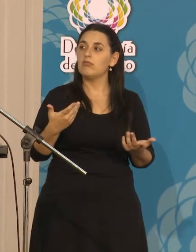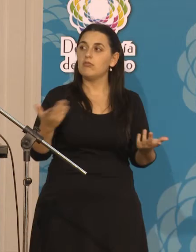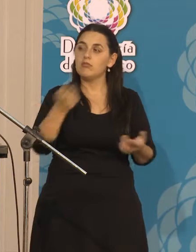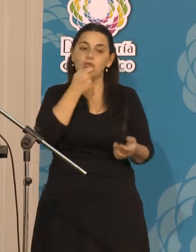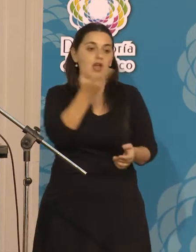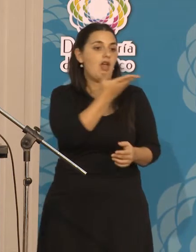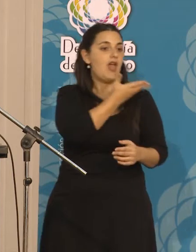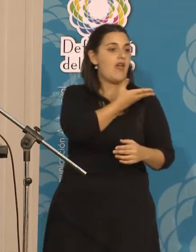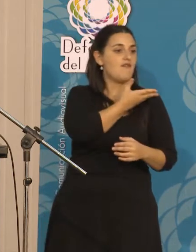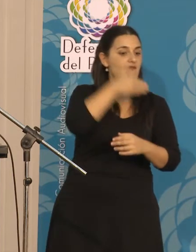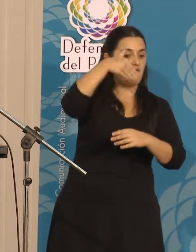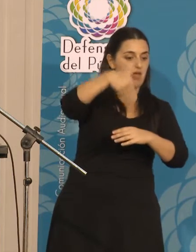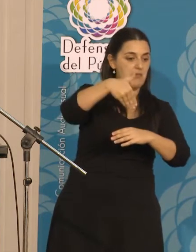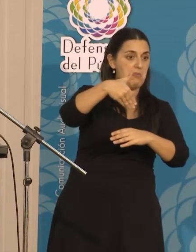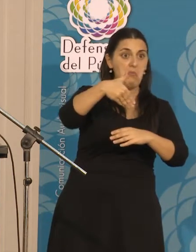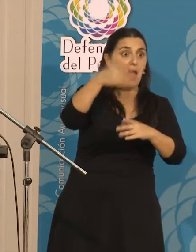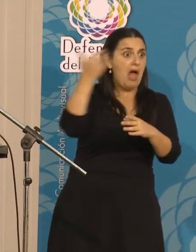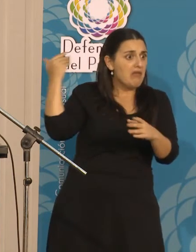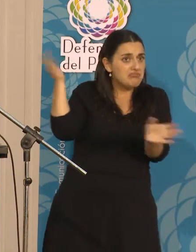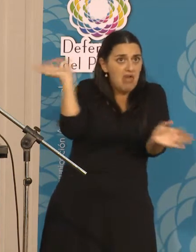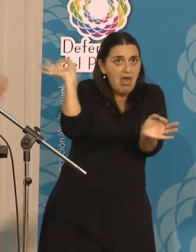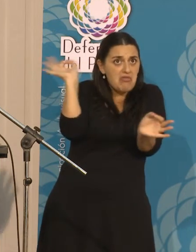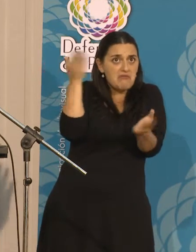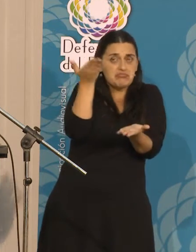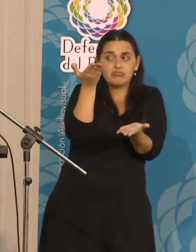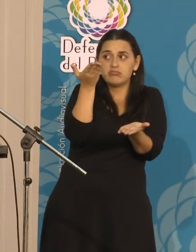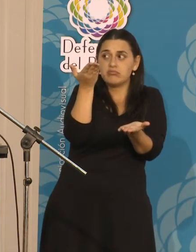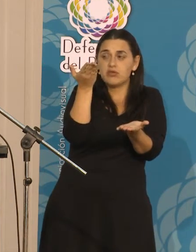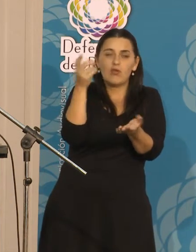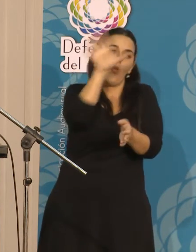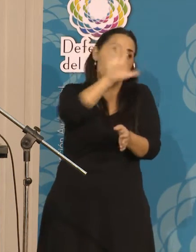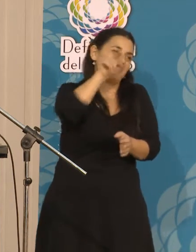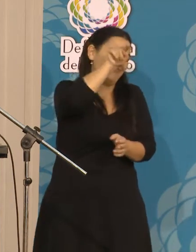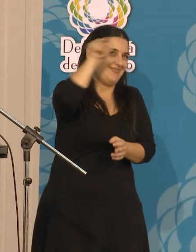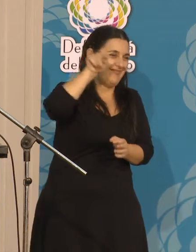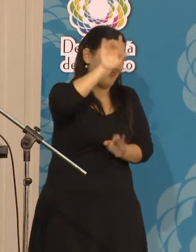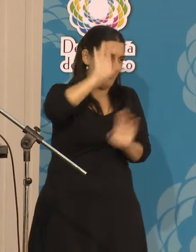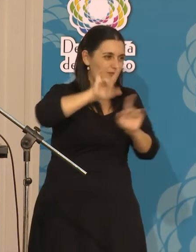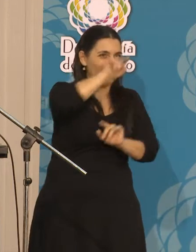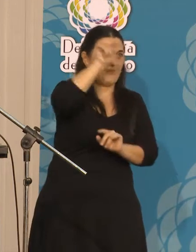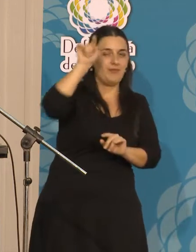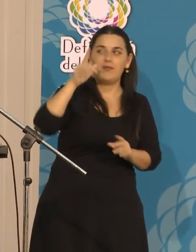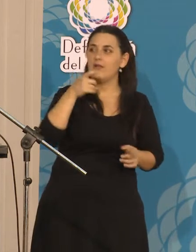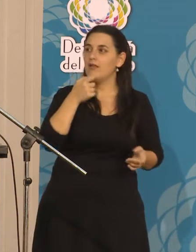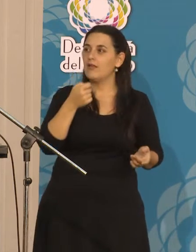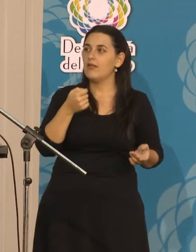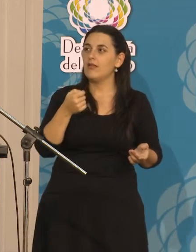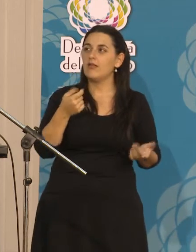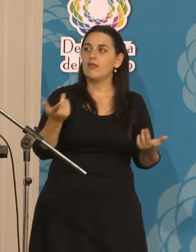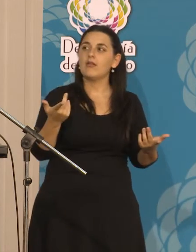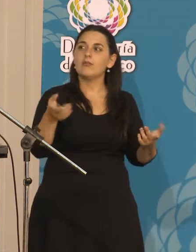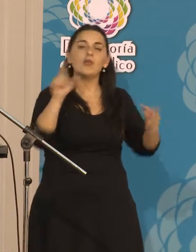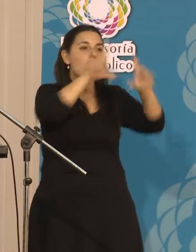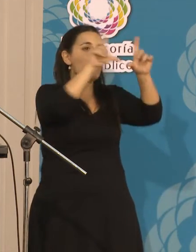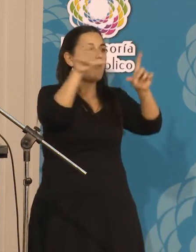FM no existía directamente en esos sectores. Les estoy hablando de 300 kilómetros